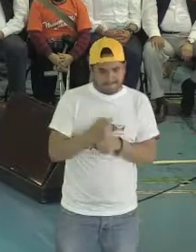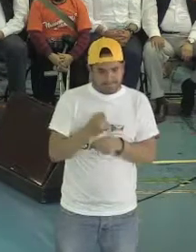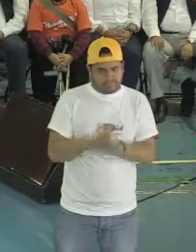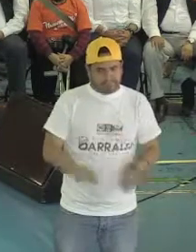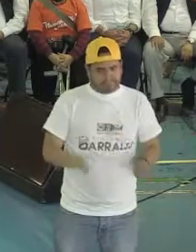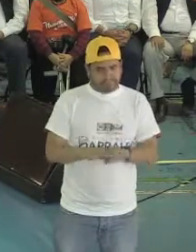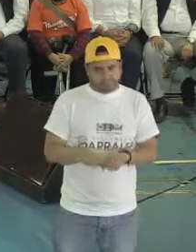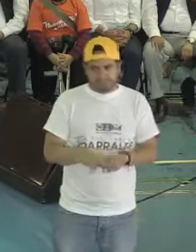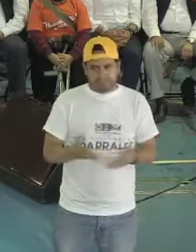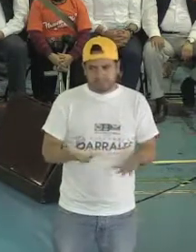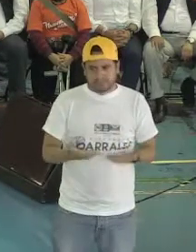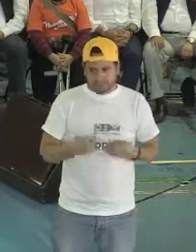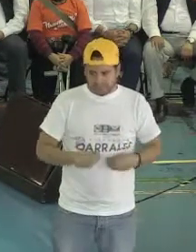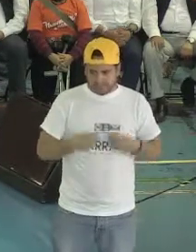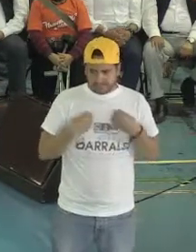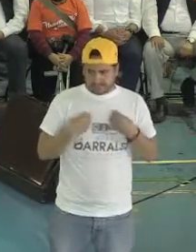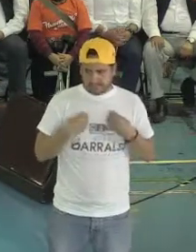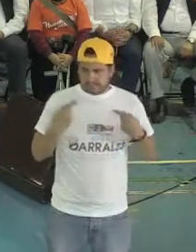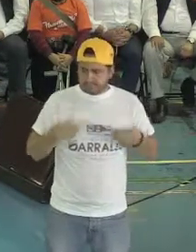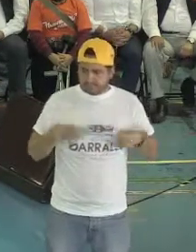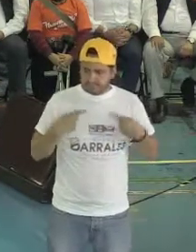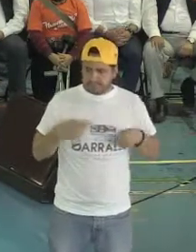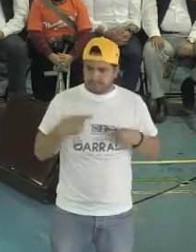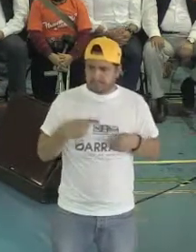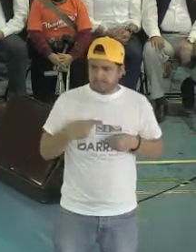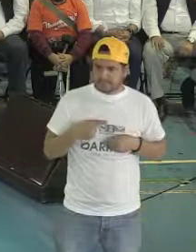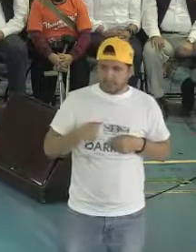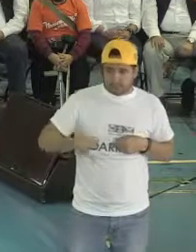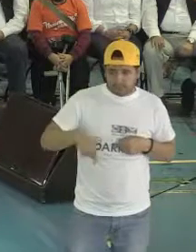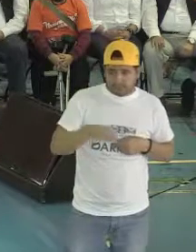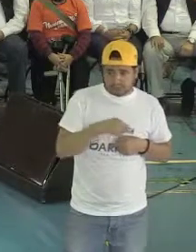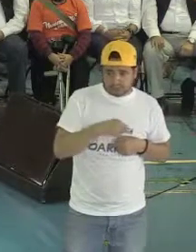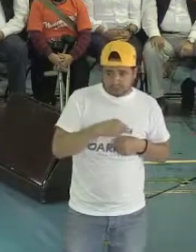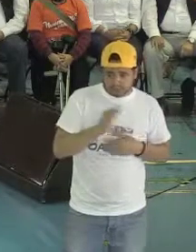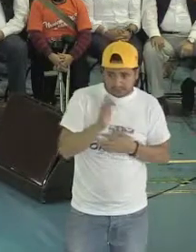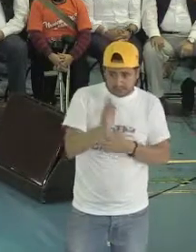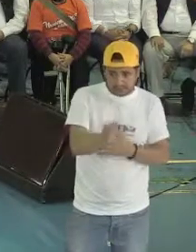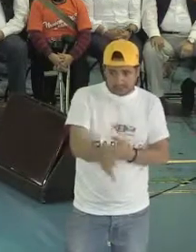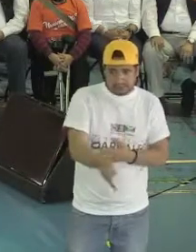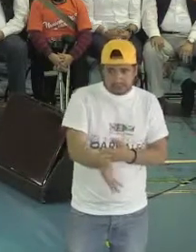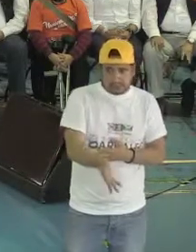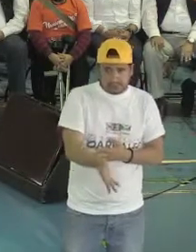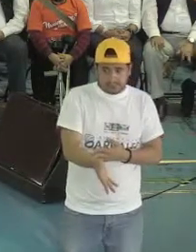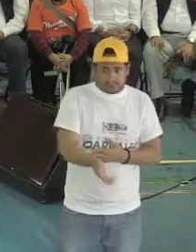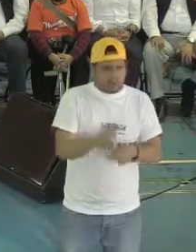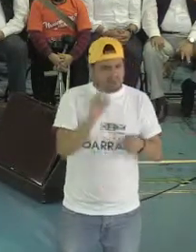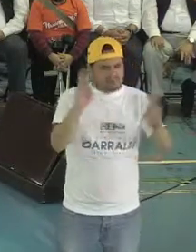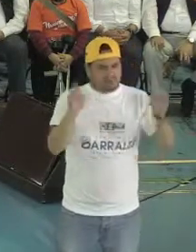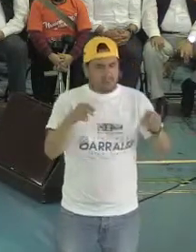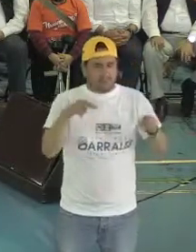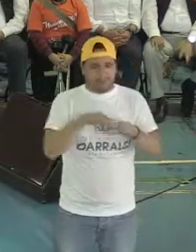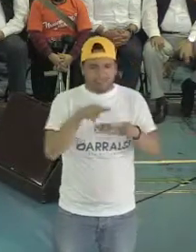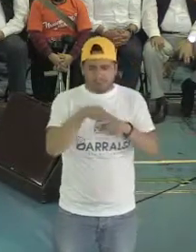garantizar la vida de nuestra gente. Por eso nos estamos tomando en serio el tema de protección civil. Y